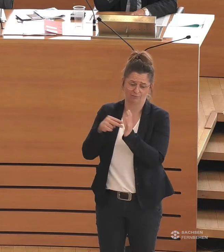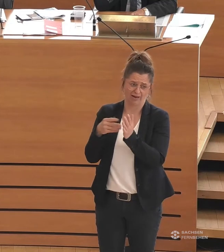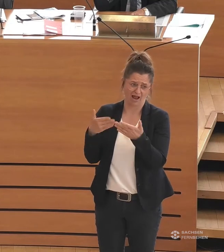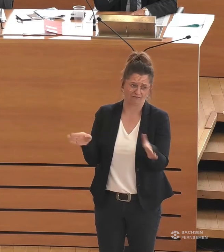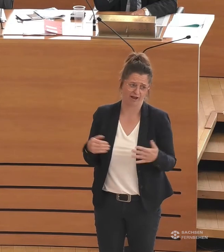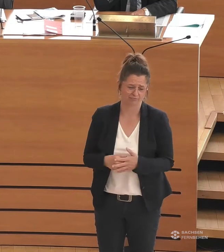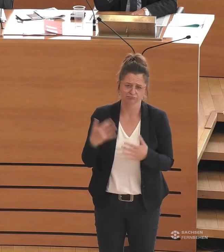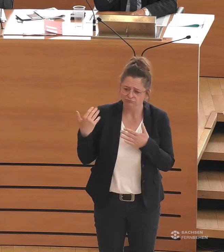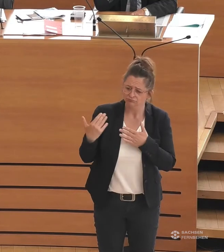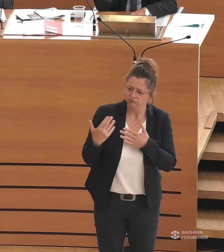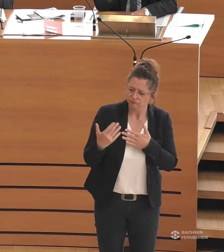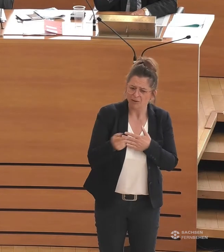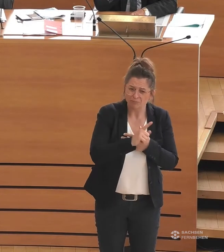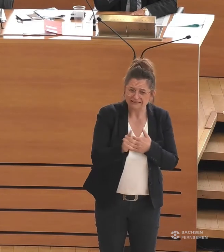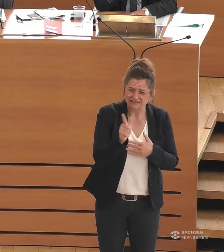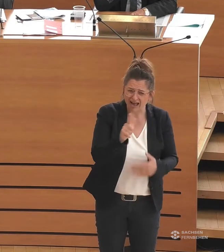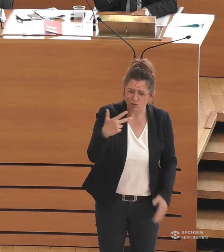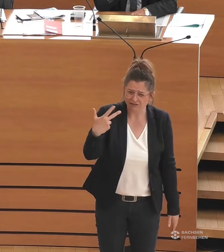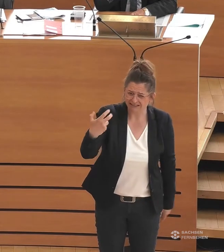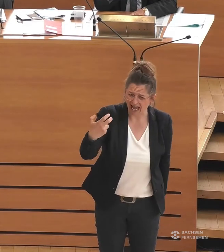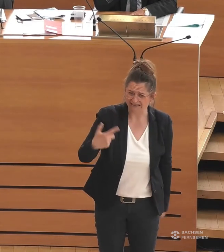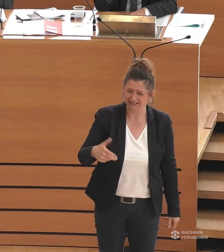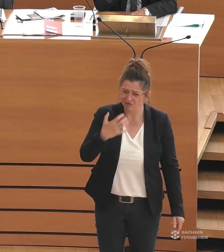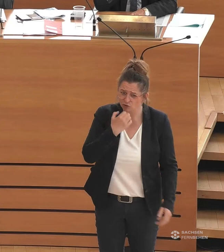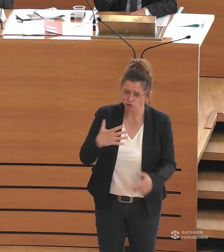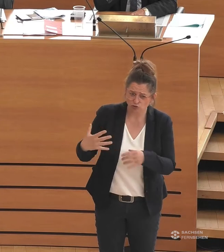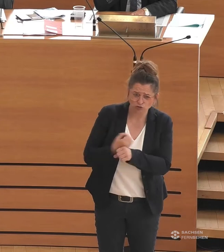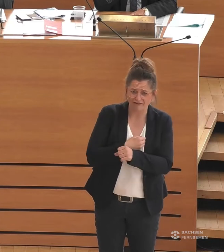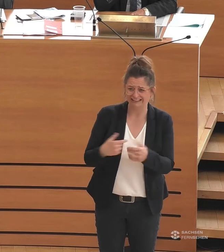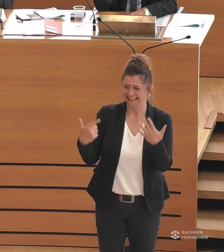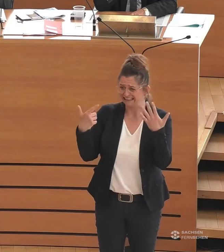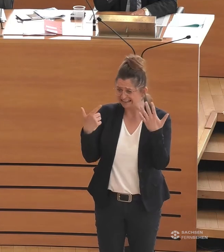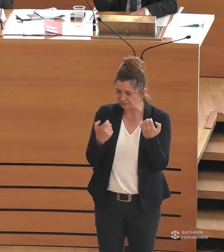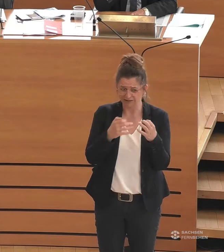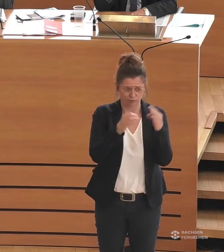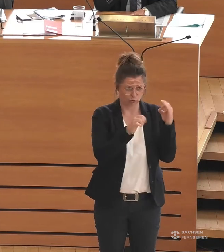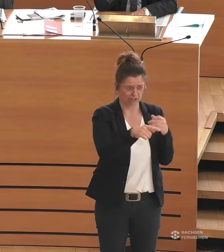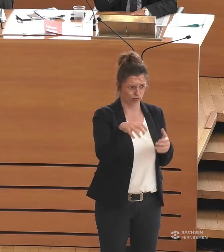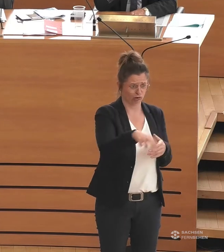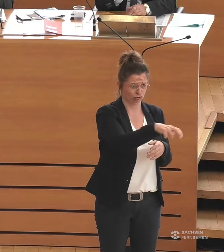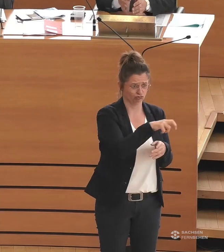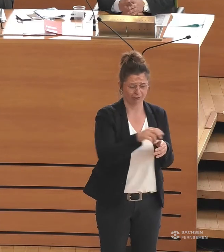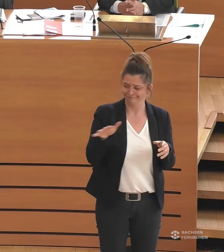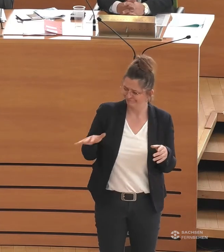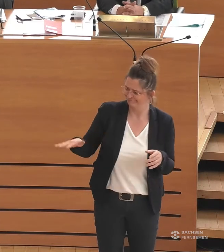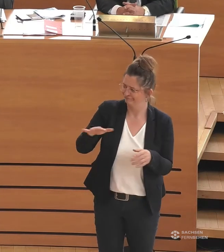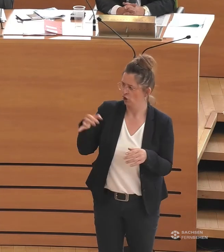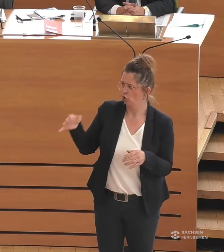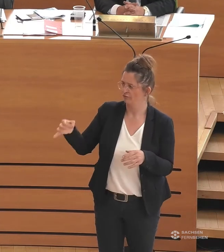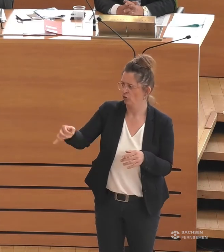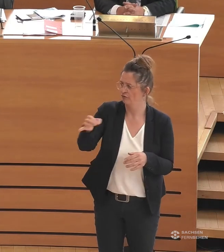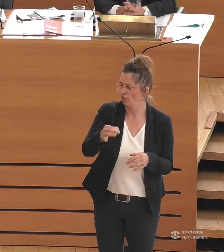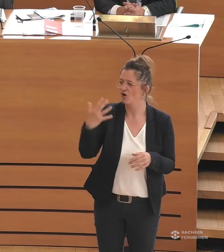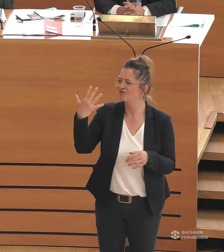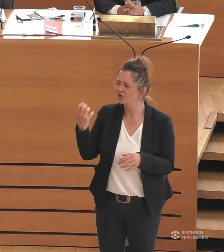2030 soll man immerhin bei 70 Prozent Anteil in den Städten kommen und 50 Prozent nur in